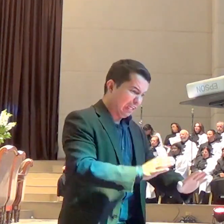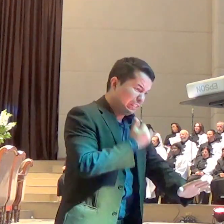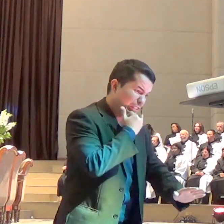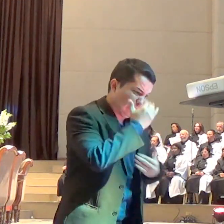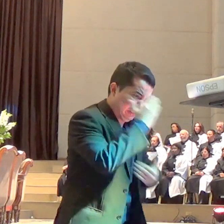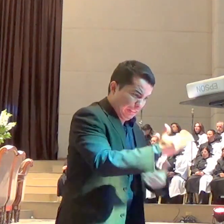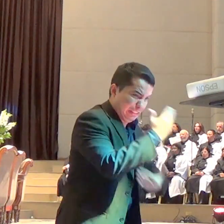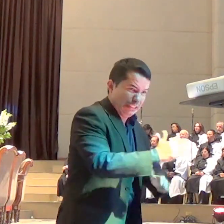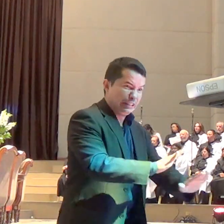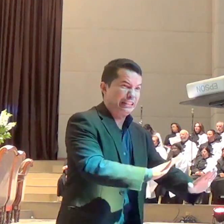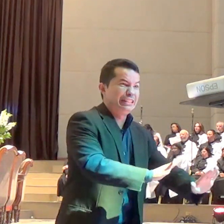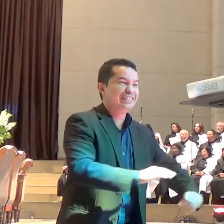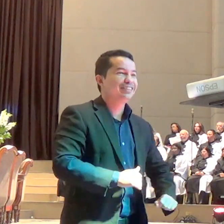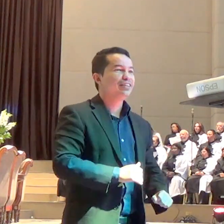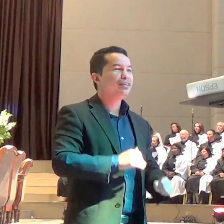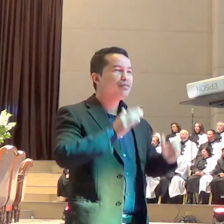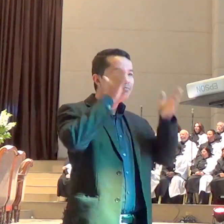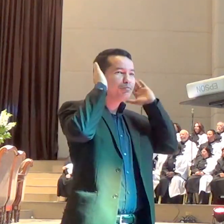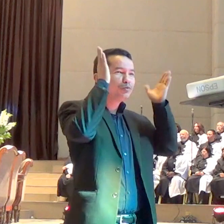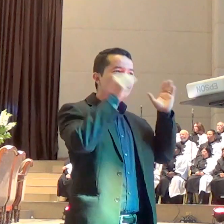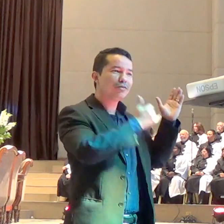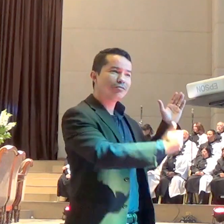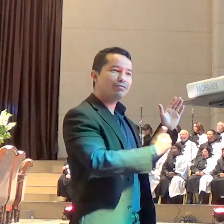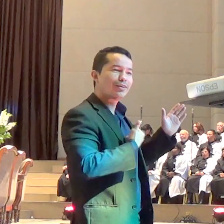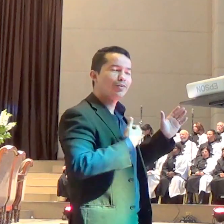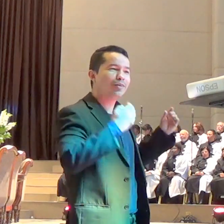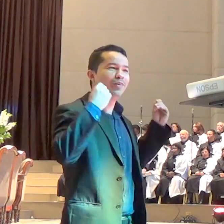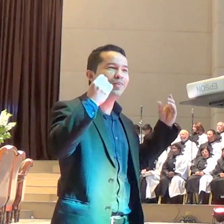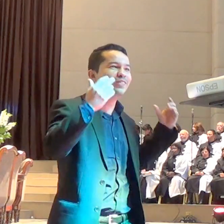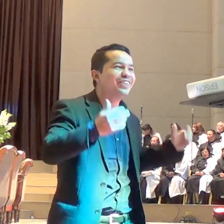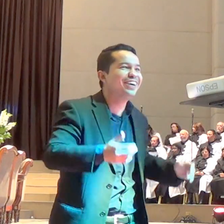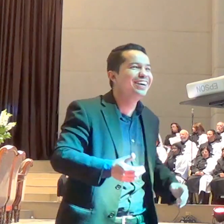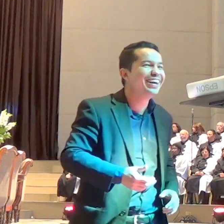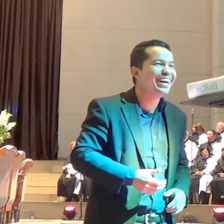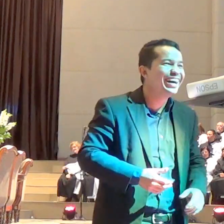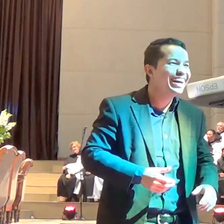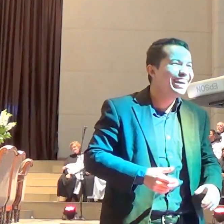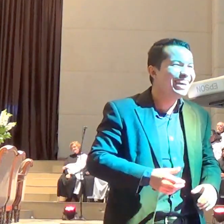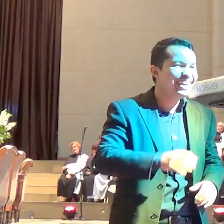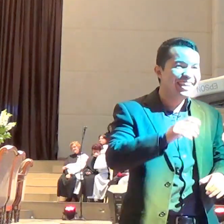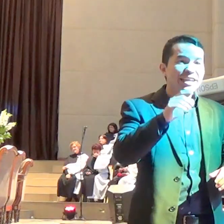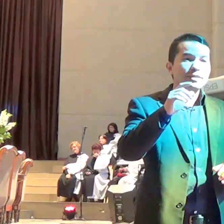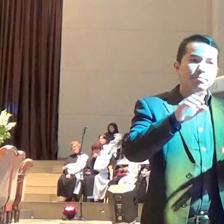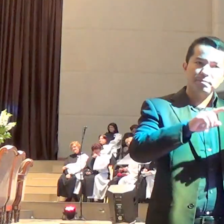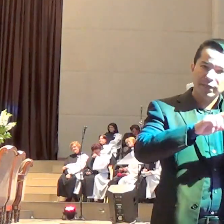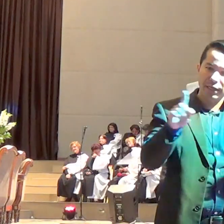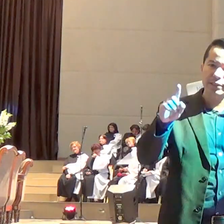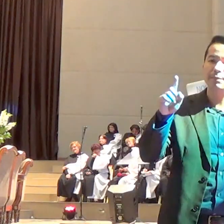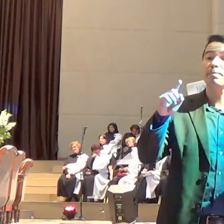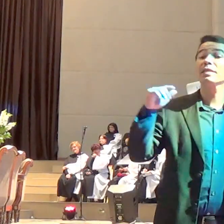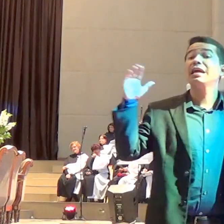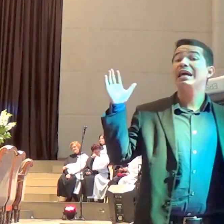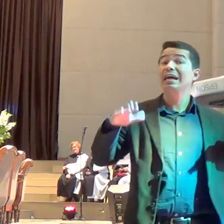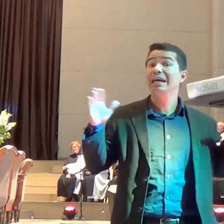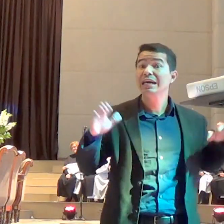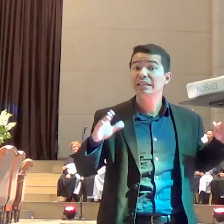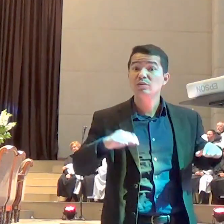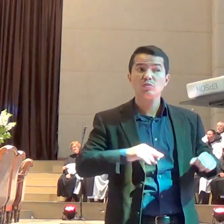recomendação, olha, toma cuidado que você vai fazer, porque esse é povo de Deus. E é interessante que a gente vê a vontade